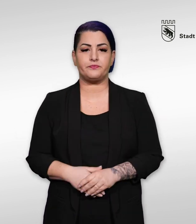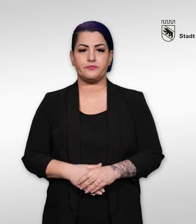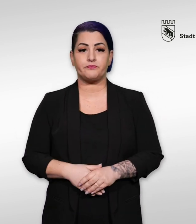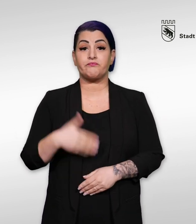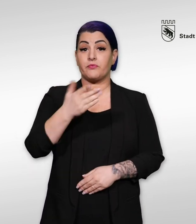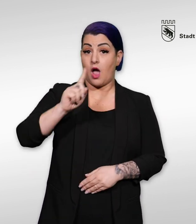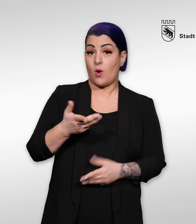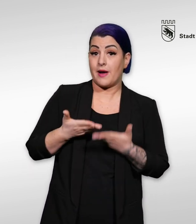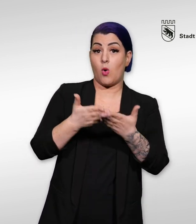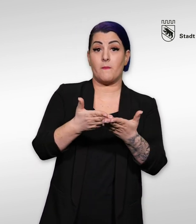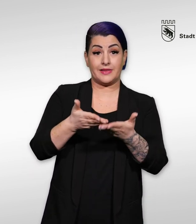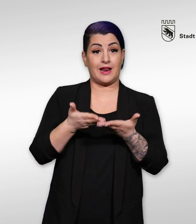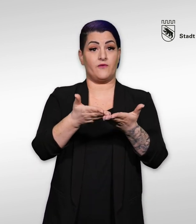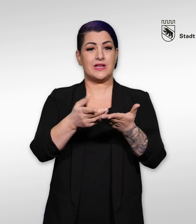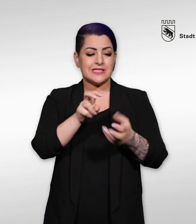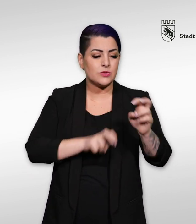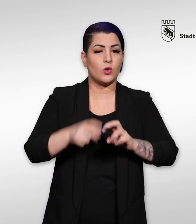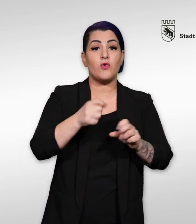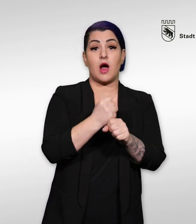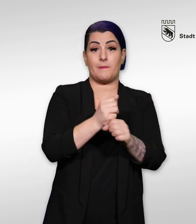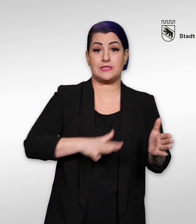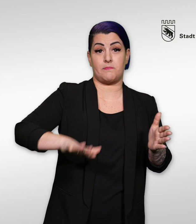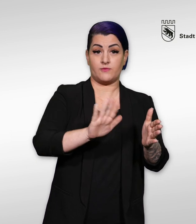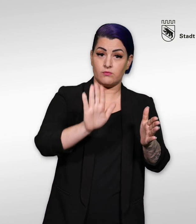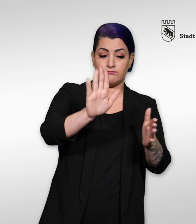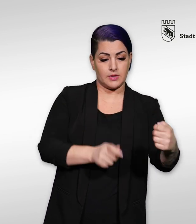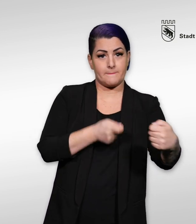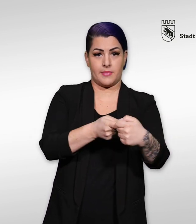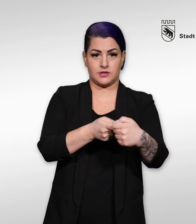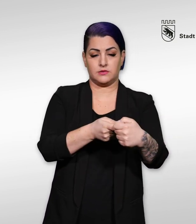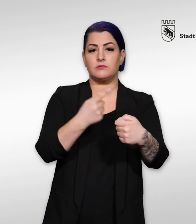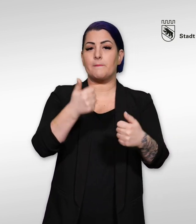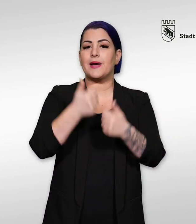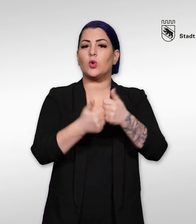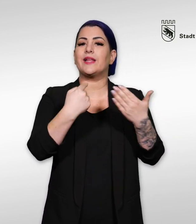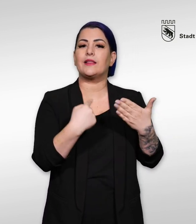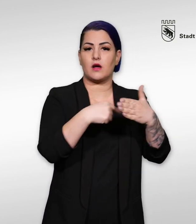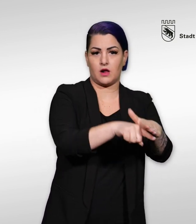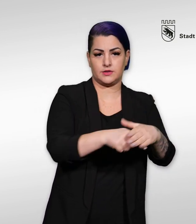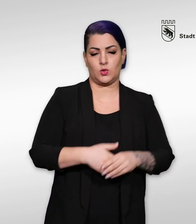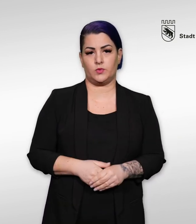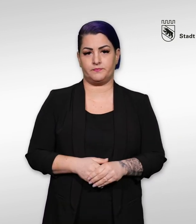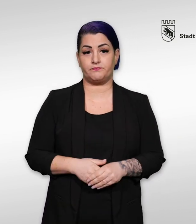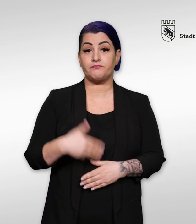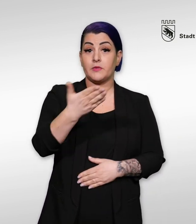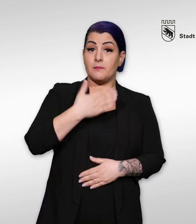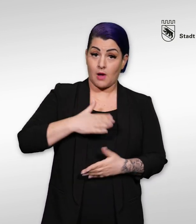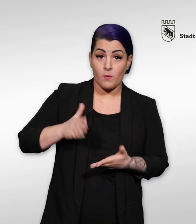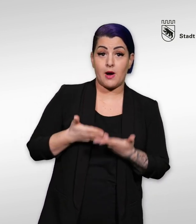Sie erhalten auch Hilfe bei der Suche nach einem geeigneten Arbeitsplatz, also der beruflichen Integration. Sie erhalten zudem